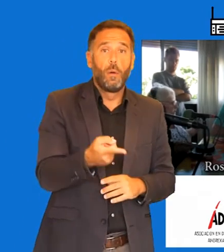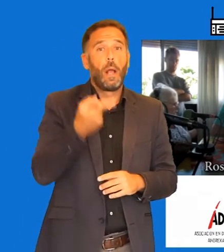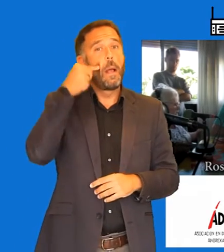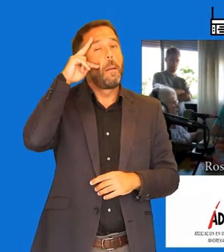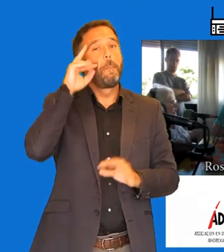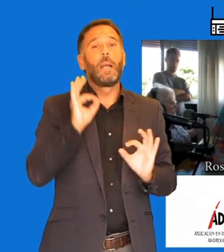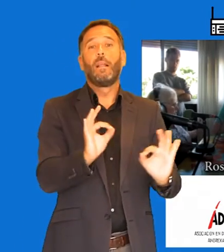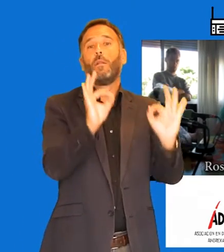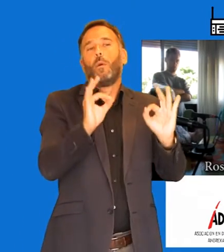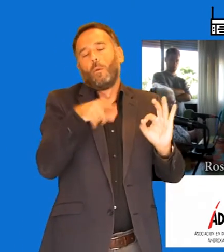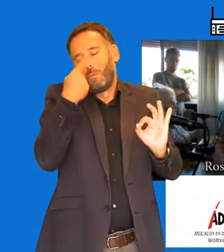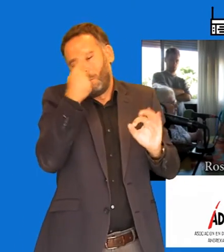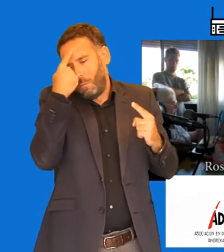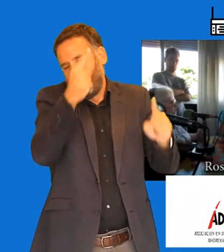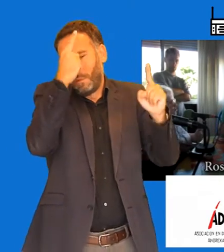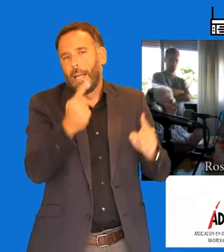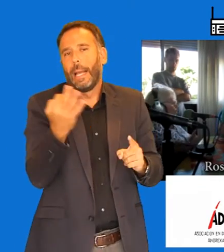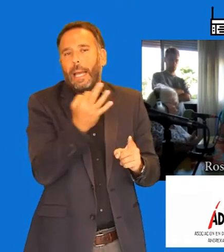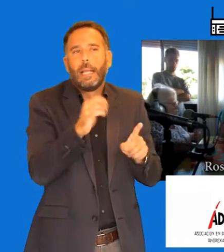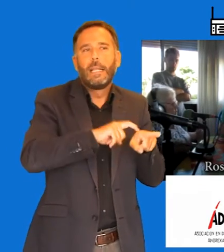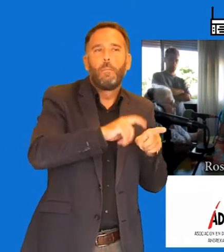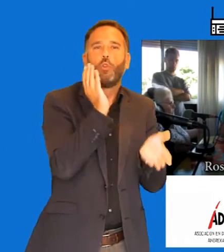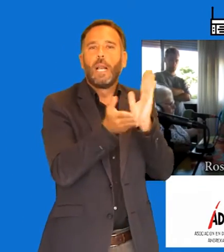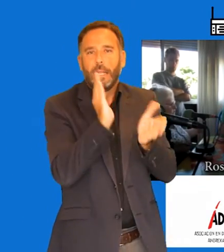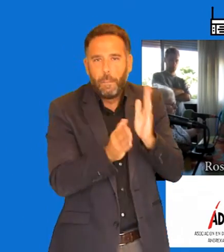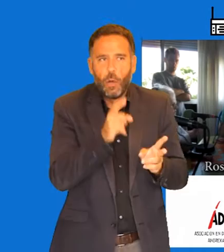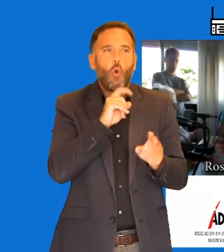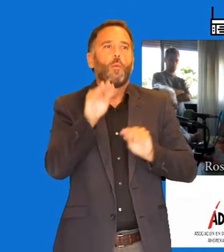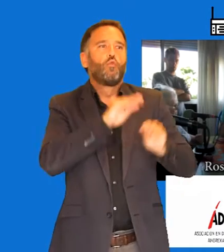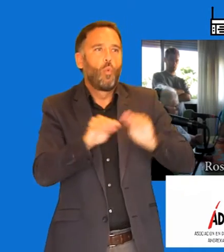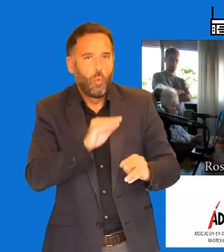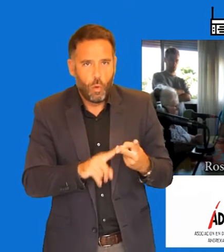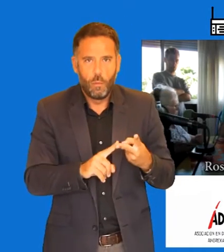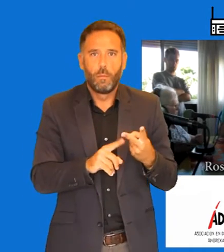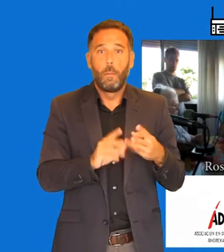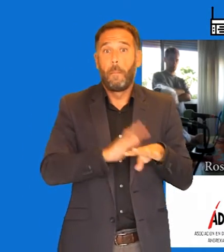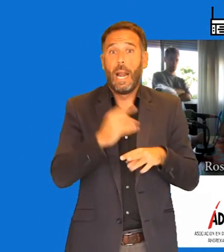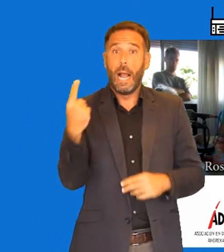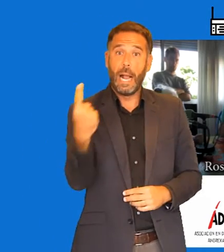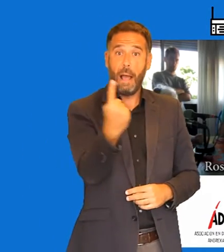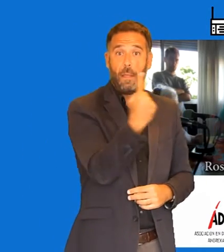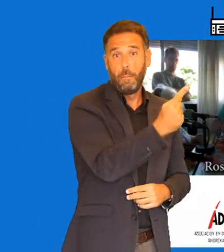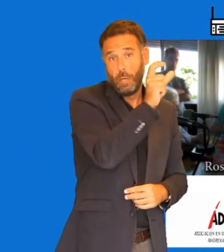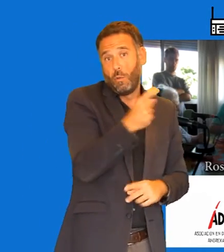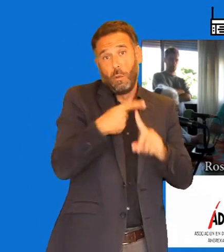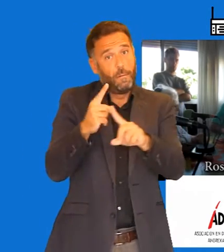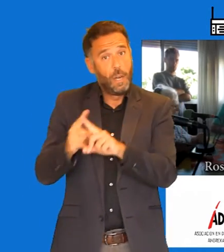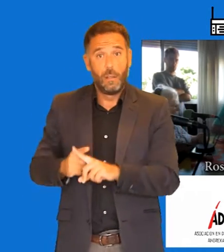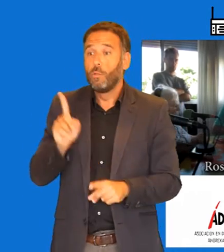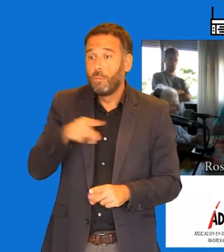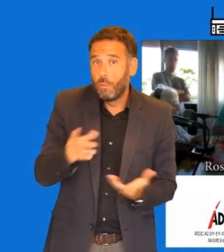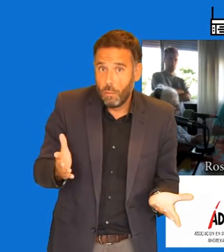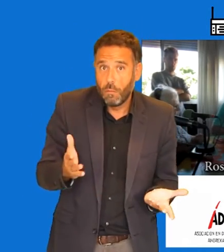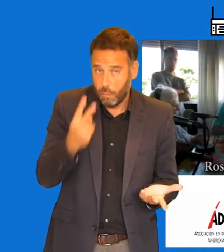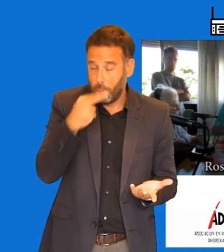explicarán qué tipo de tratamiento... Claro, porque el tratamiento para cada persona es de una manera... Bueno, hay